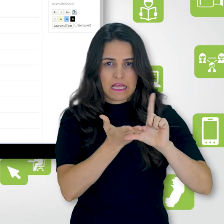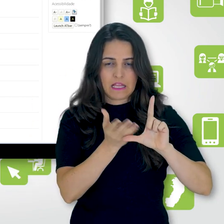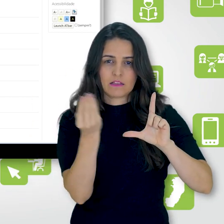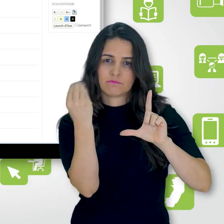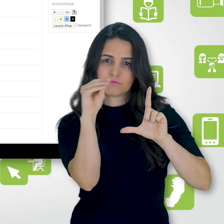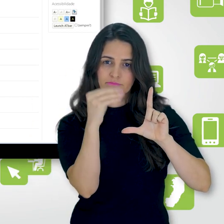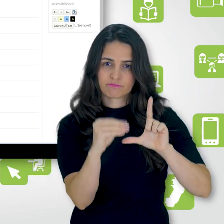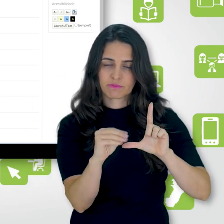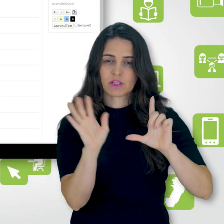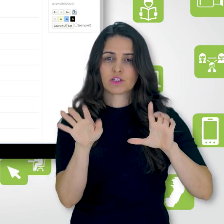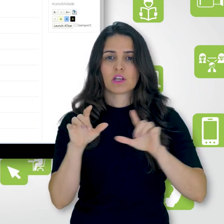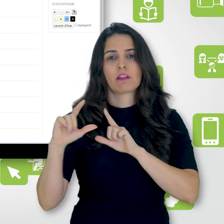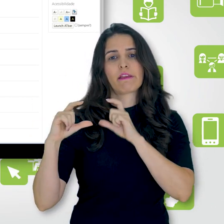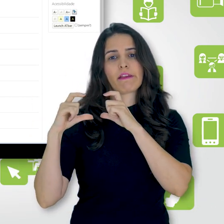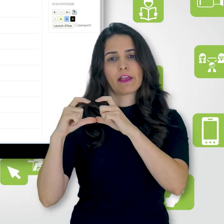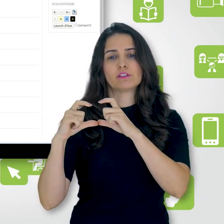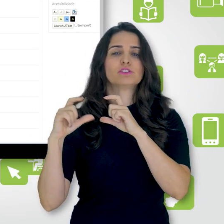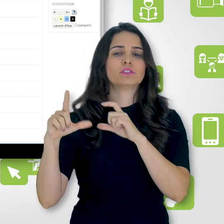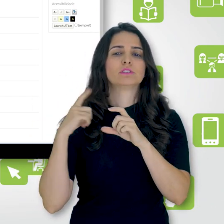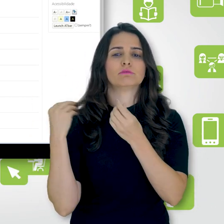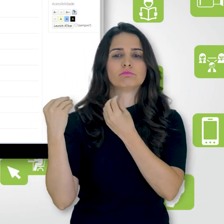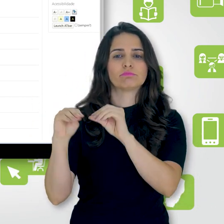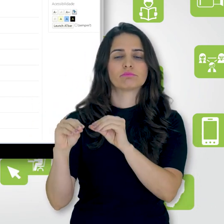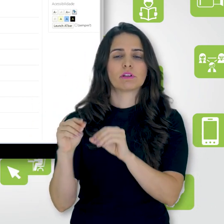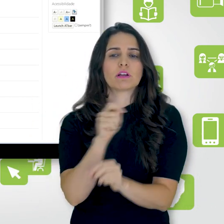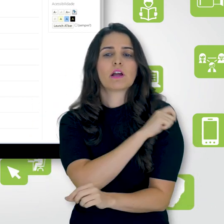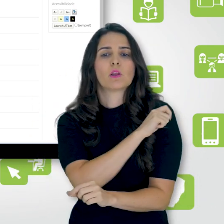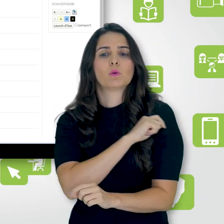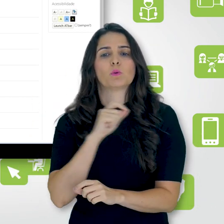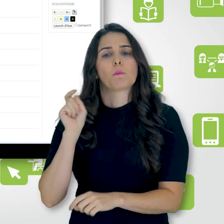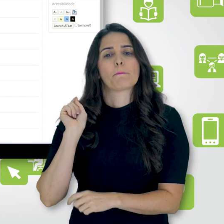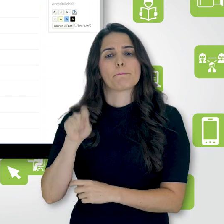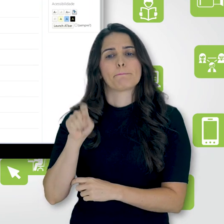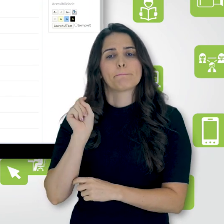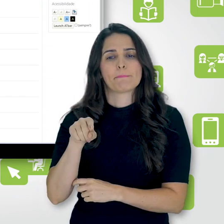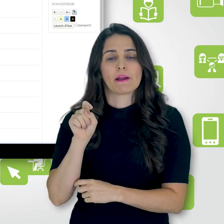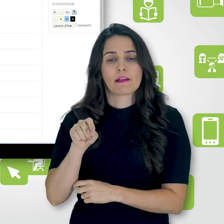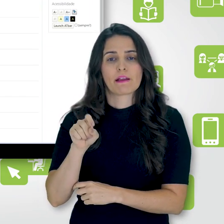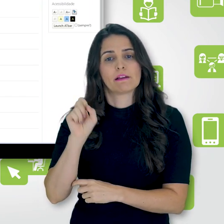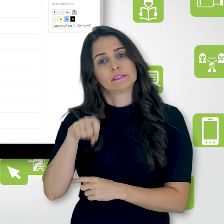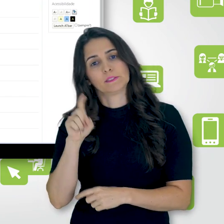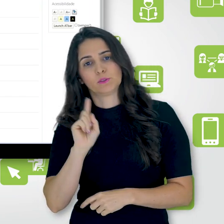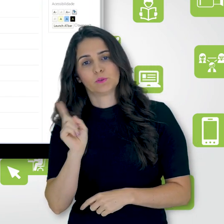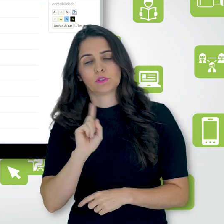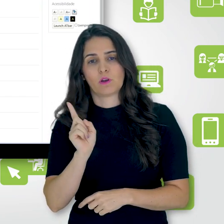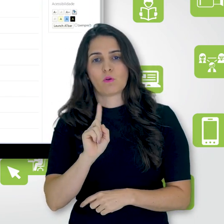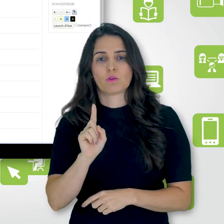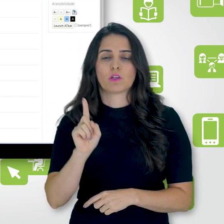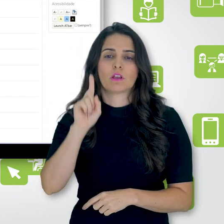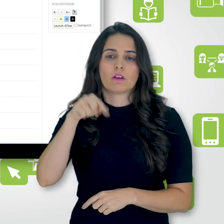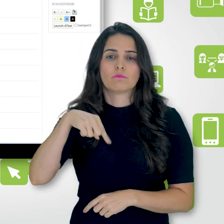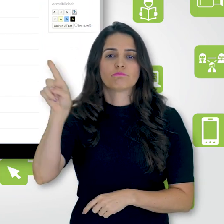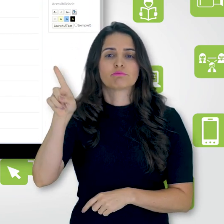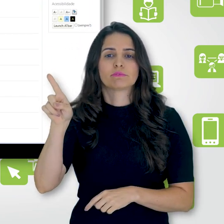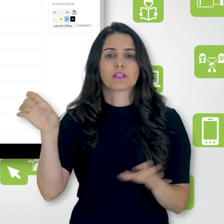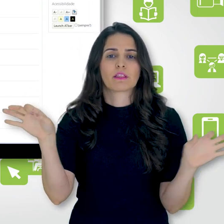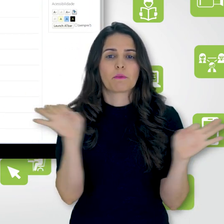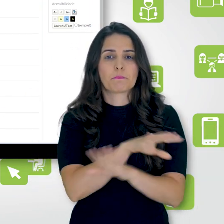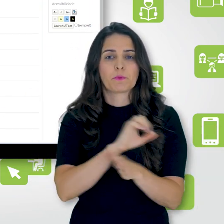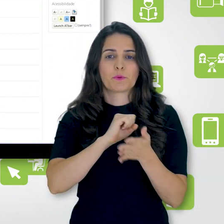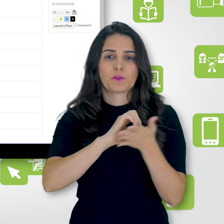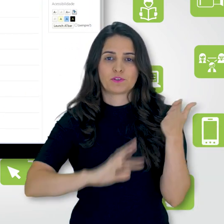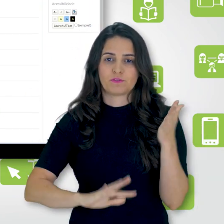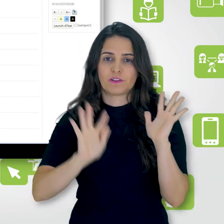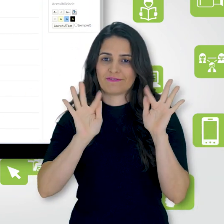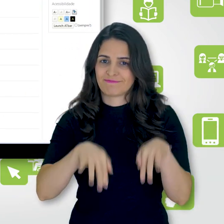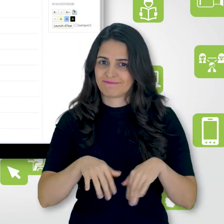já virá com uma caixinha ao lado para que o aluno possa marcar ou não como concluída essa atividade. Mas